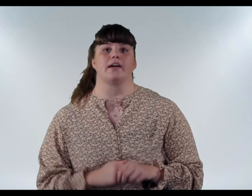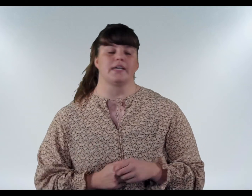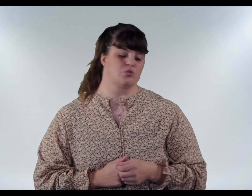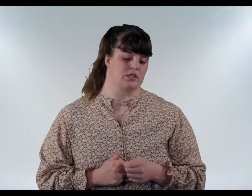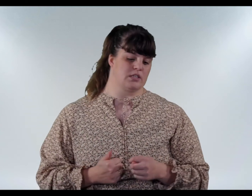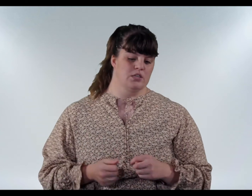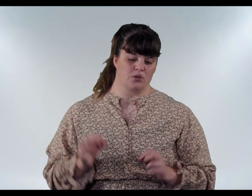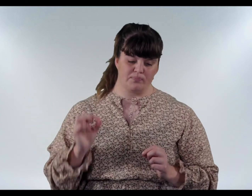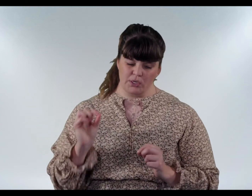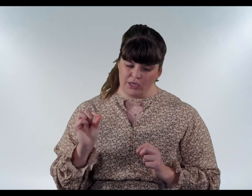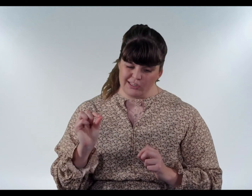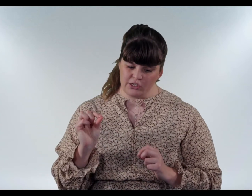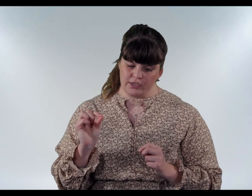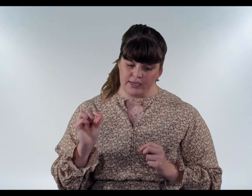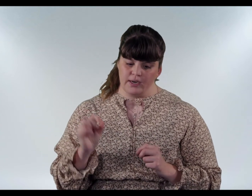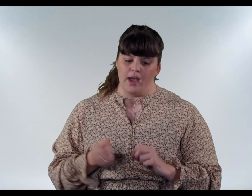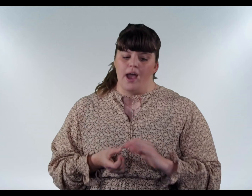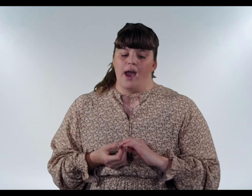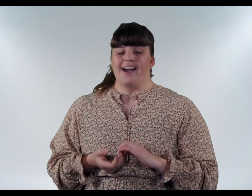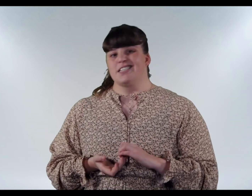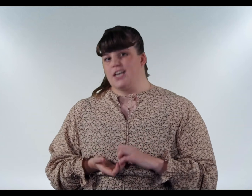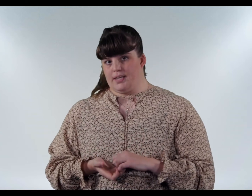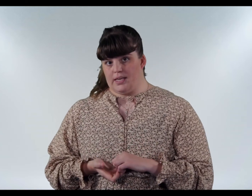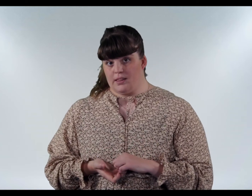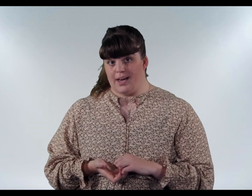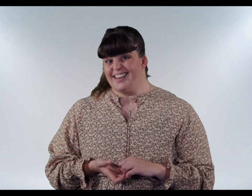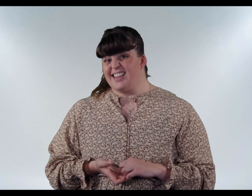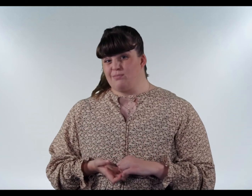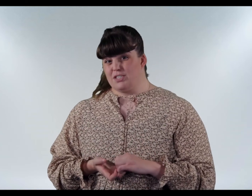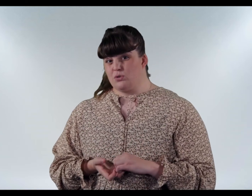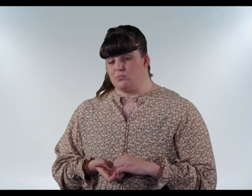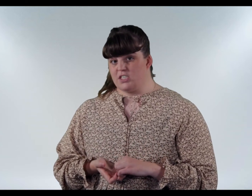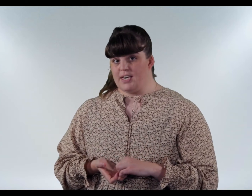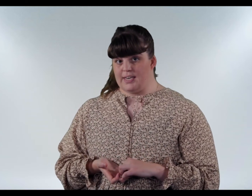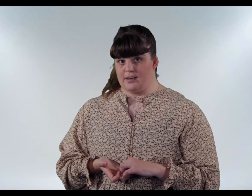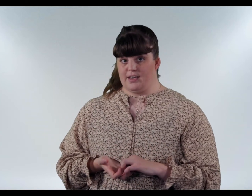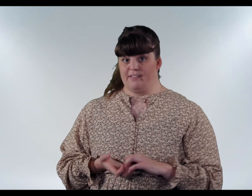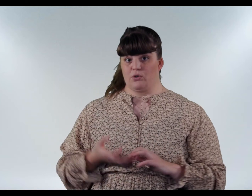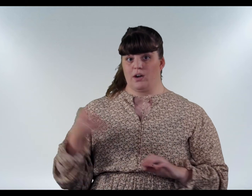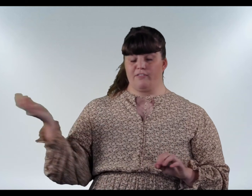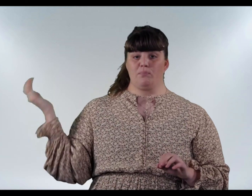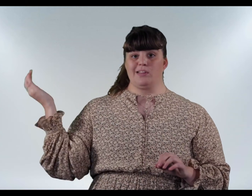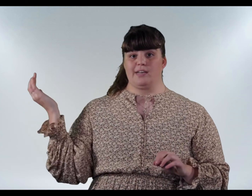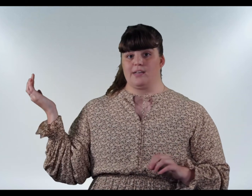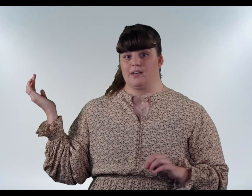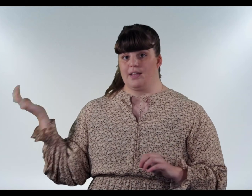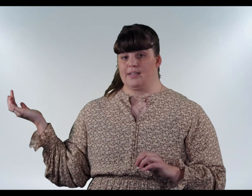eitthvað svoleiðis. Það pínur litlu hluturnar, hann er sangjarn, hann er til dæmis sá sem hann segir ef einhver annar fæði boltan í hendina.